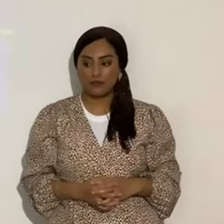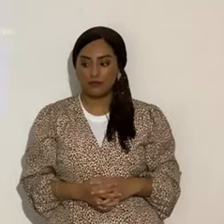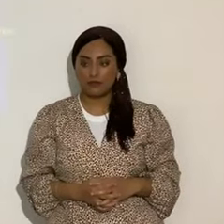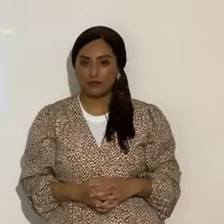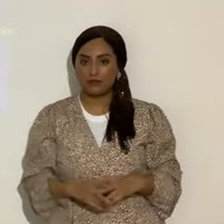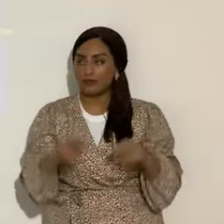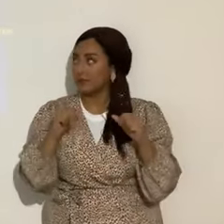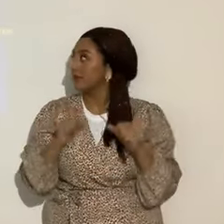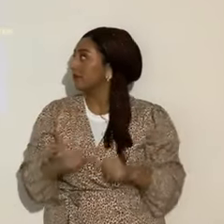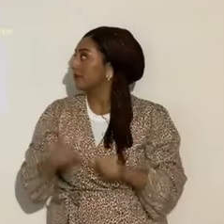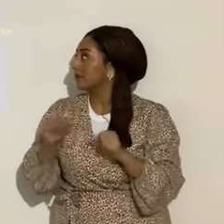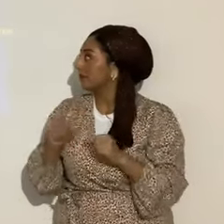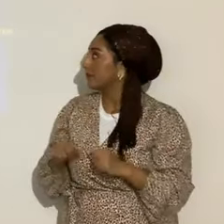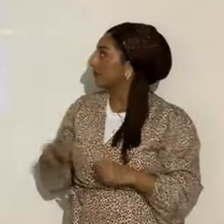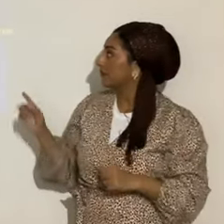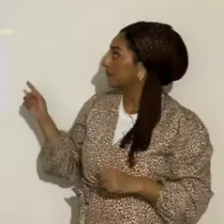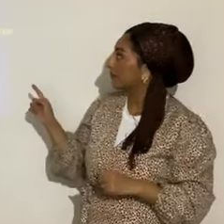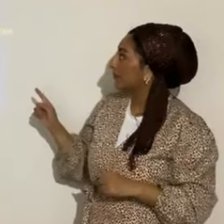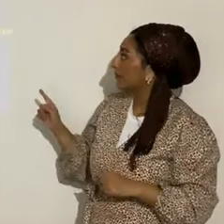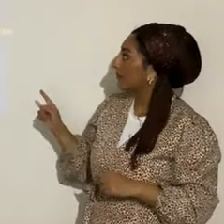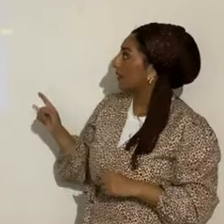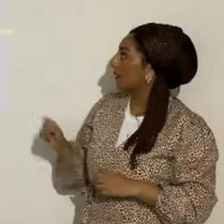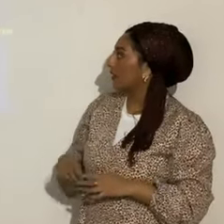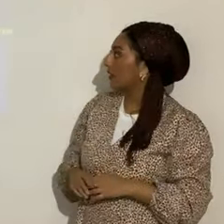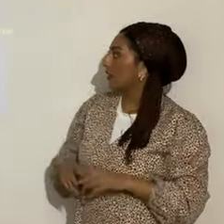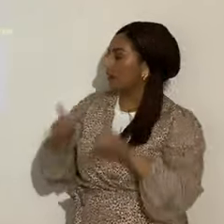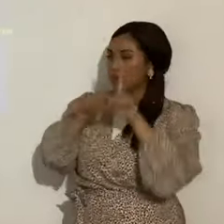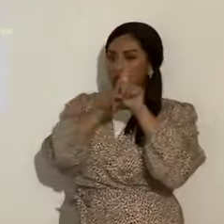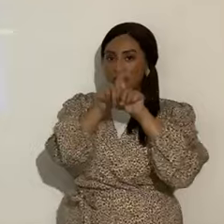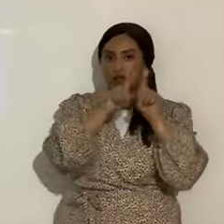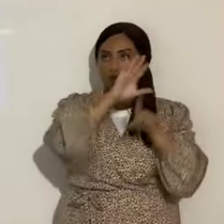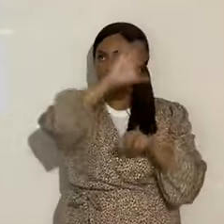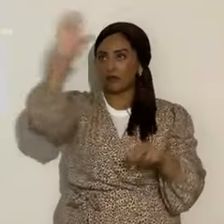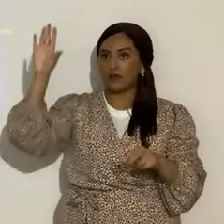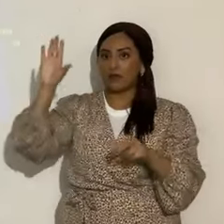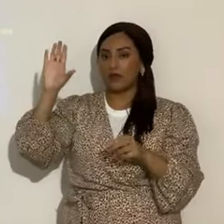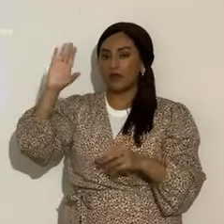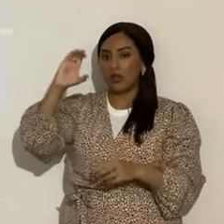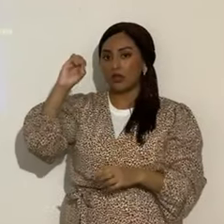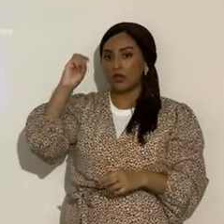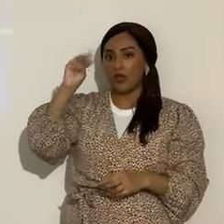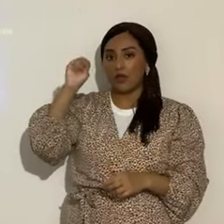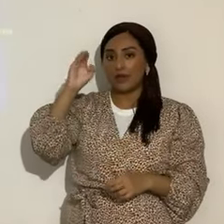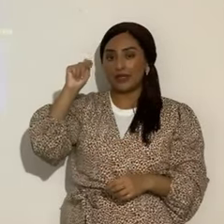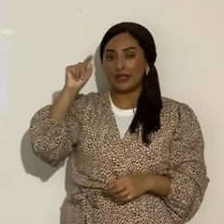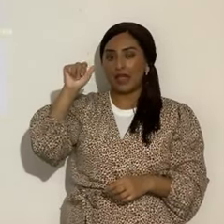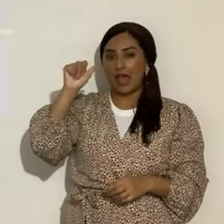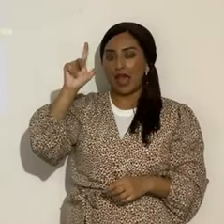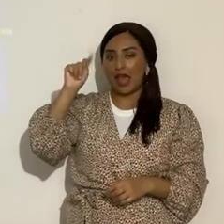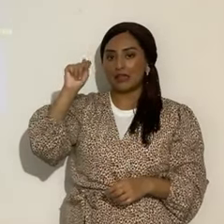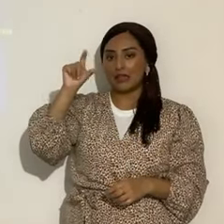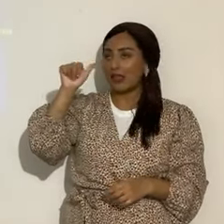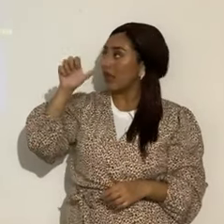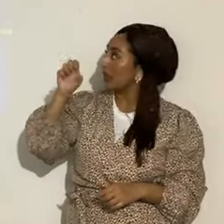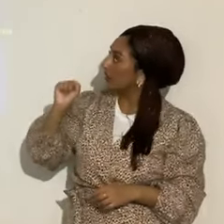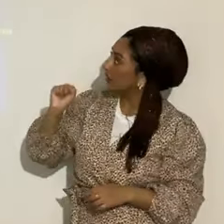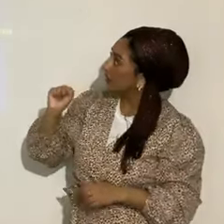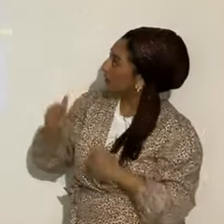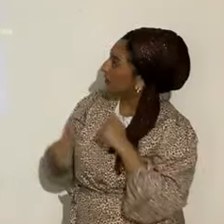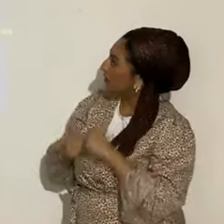seguimos, las constelaciones del cometa Atlas, ¿sí? Sobre todo, a mí me llama la atención